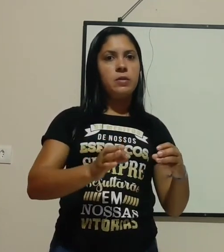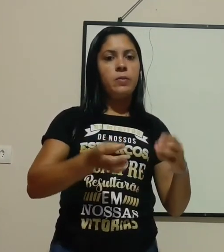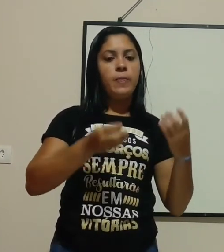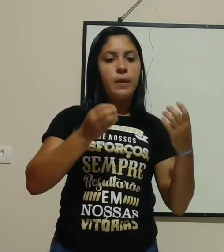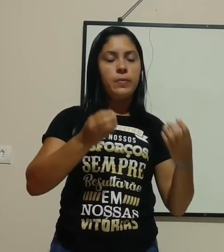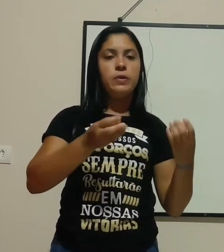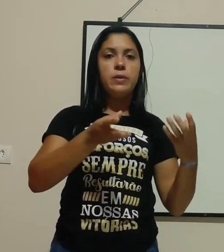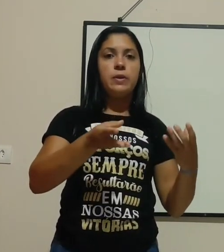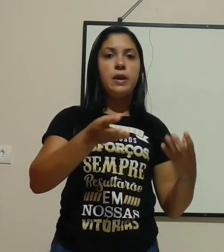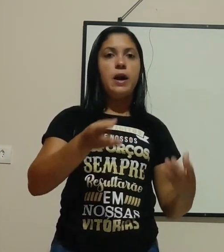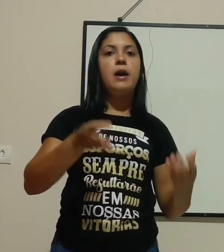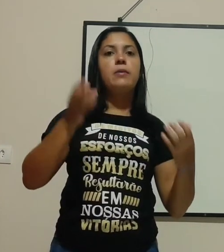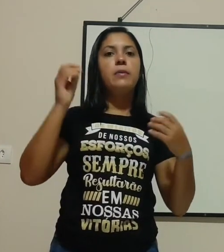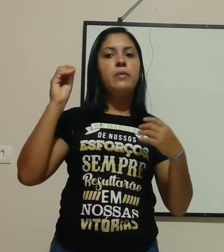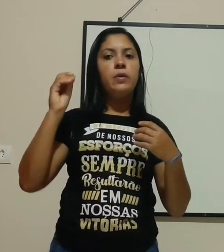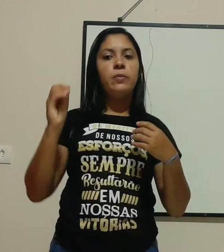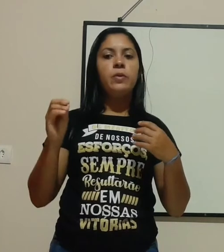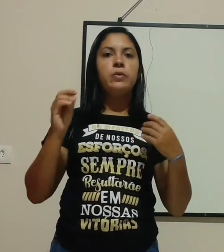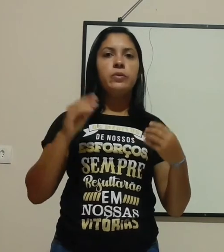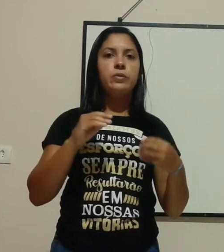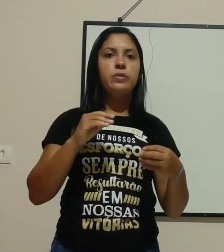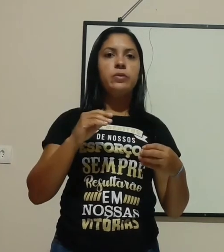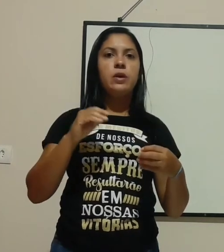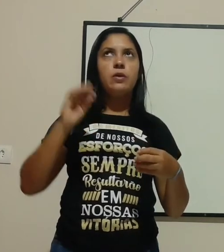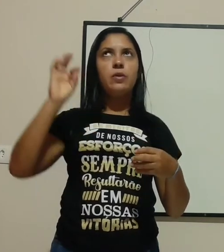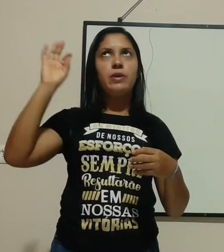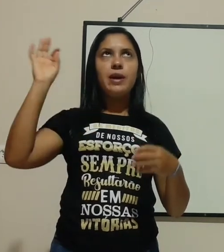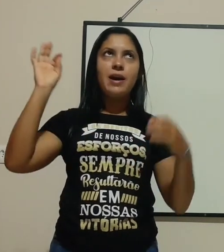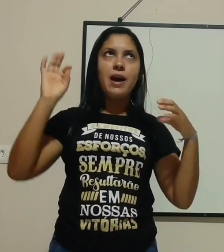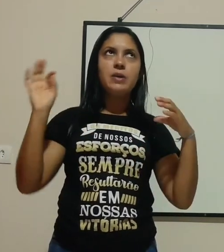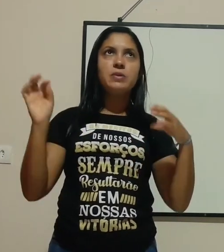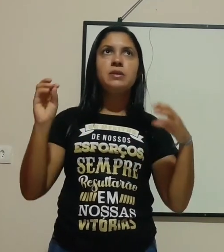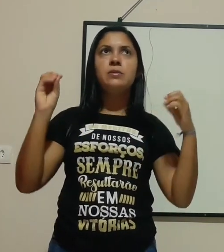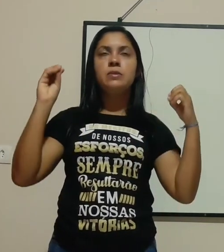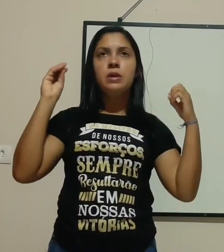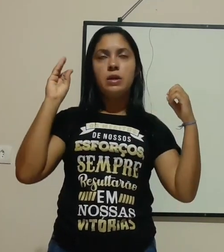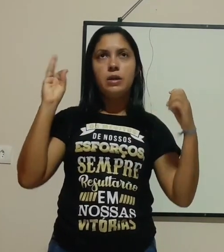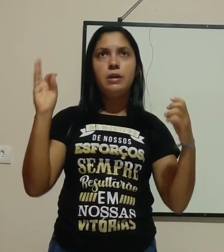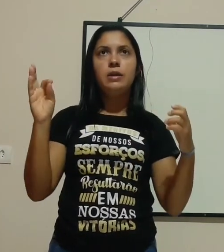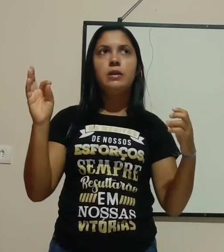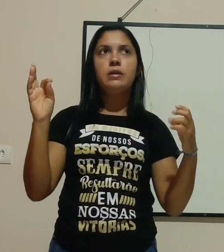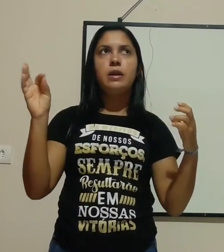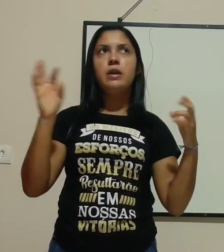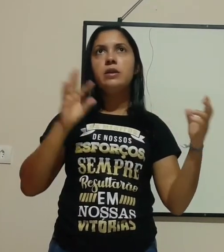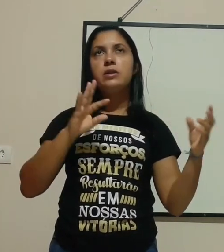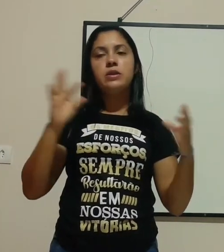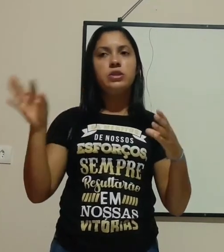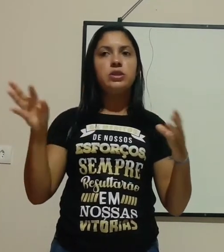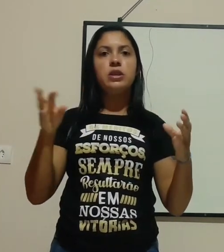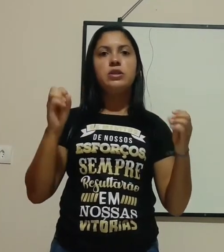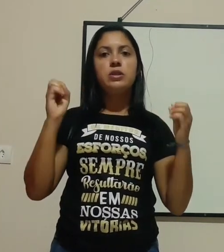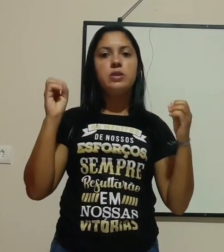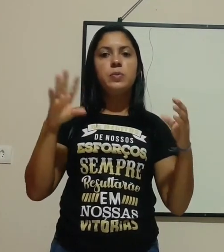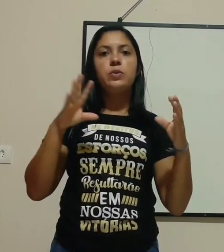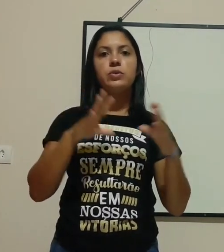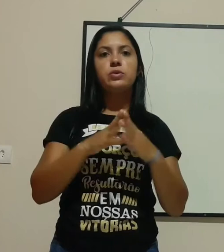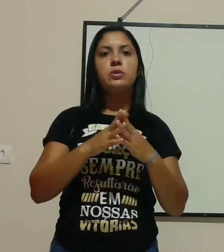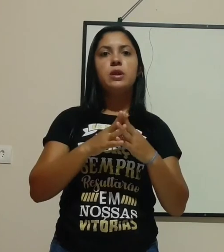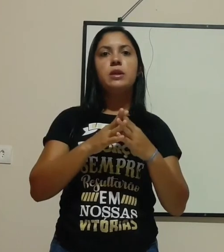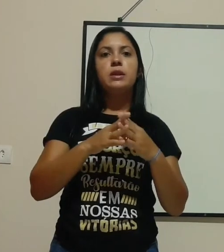Por quê? Porque a água é um bom condutor. Qualquer raiozinho que esteja exposto na